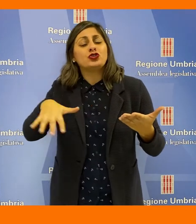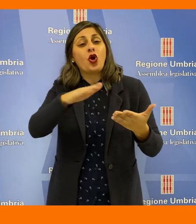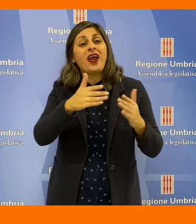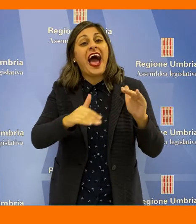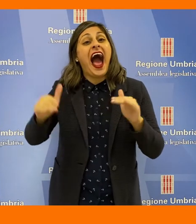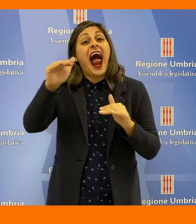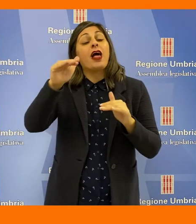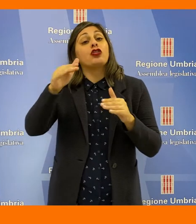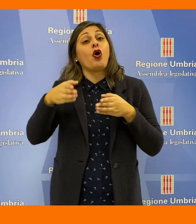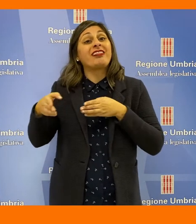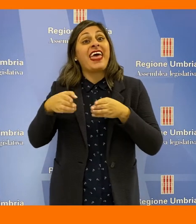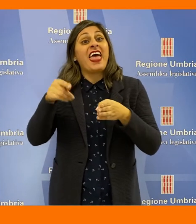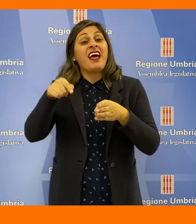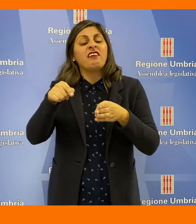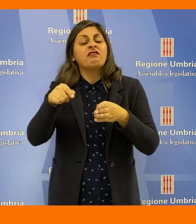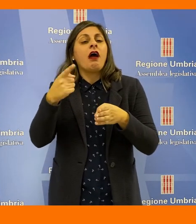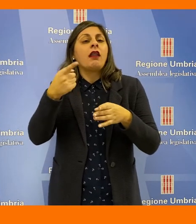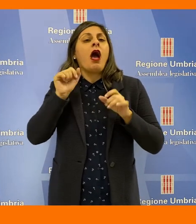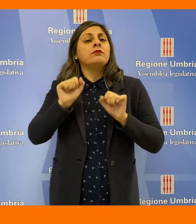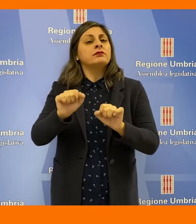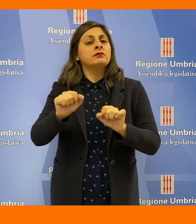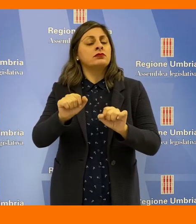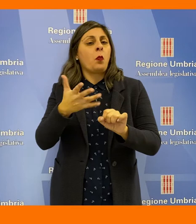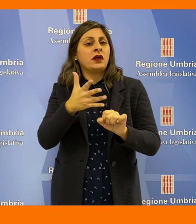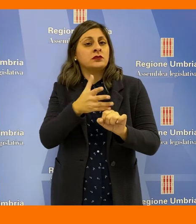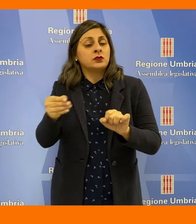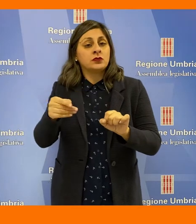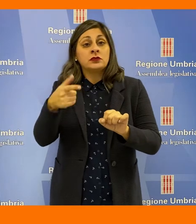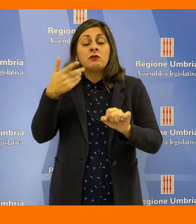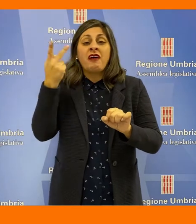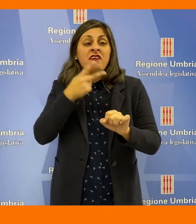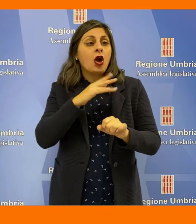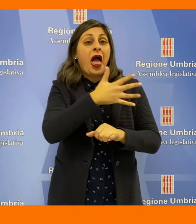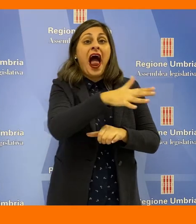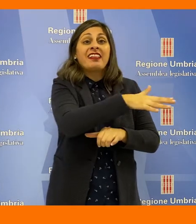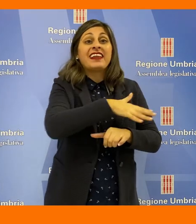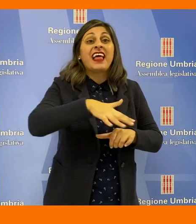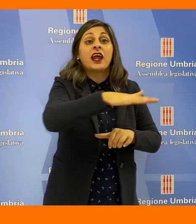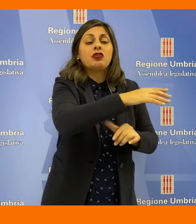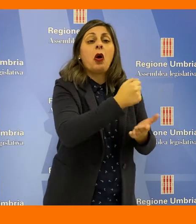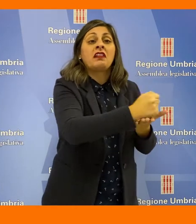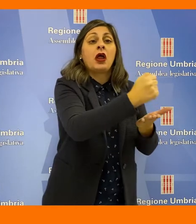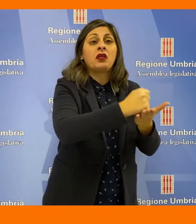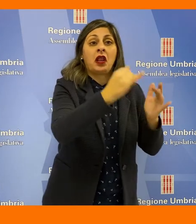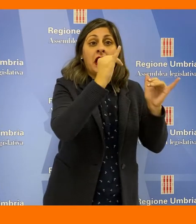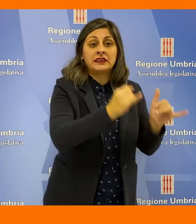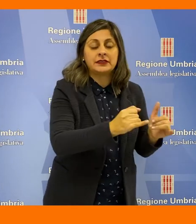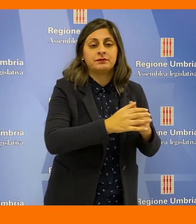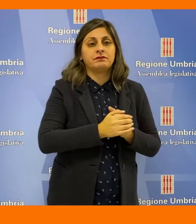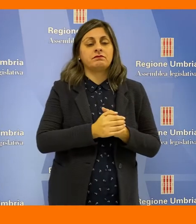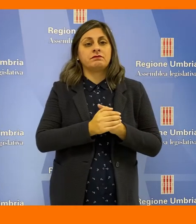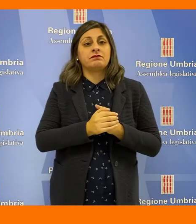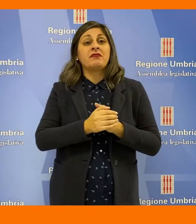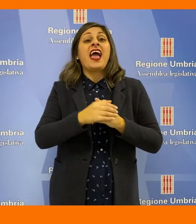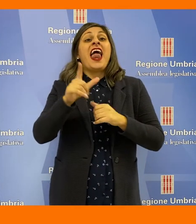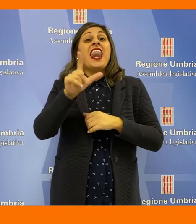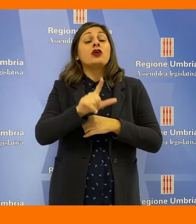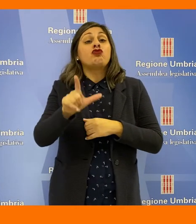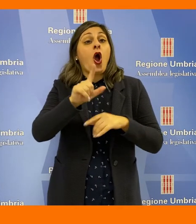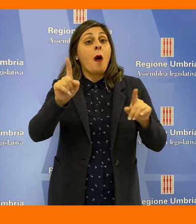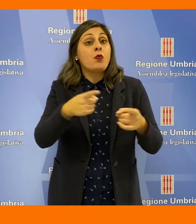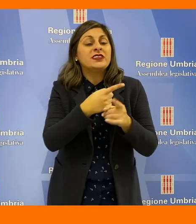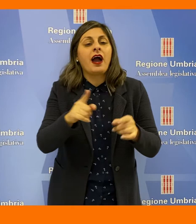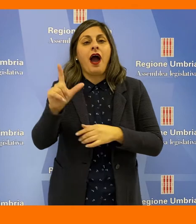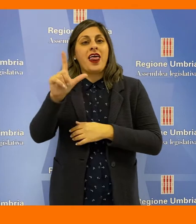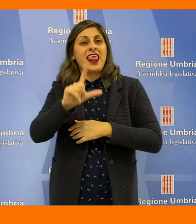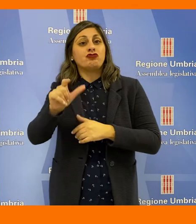di tutte le richieste provenienti dall'Alto Tevere, nonostante la concessione di numerose deroghe per altri territori. Il no al